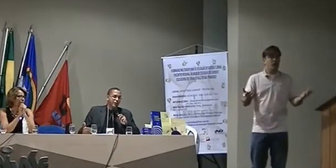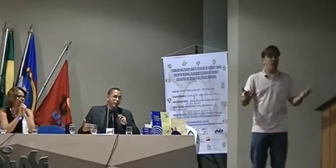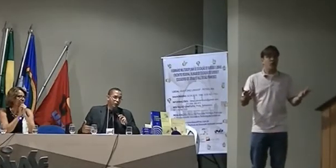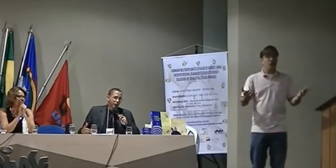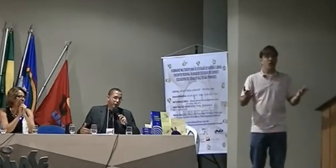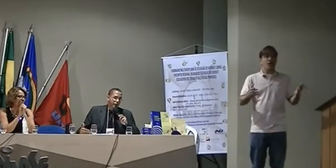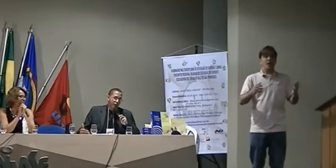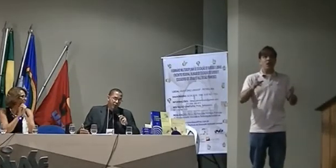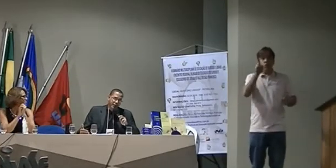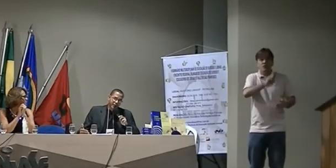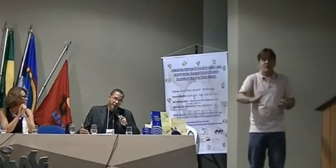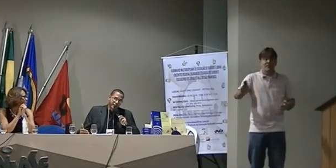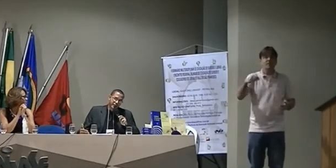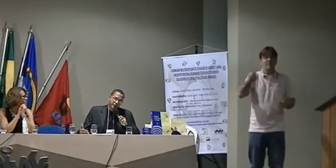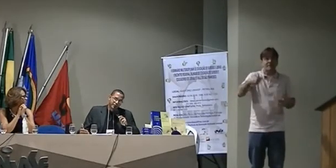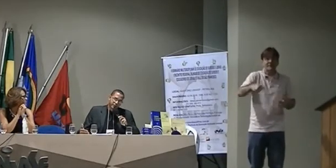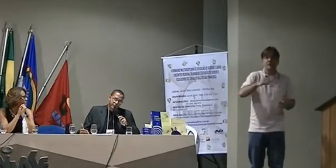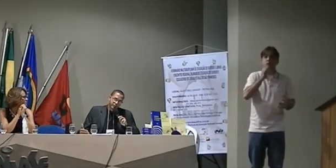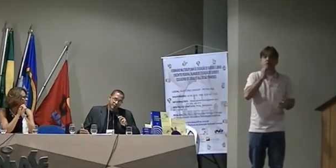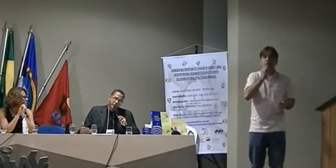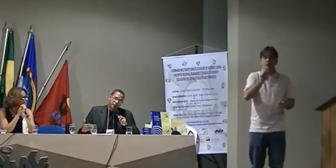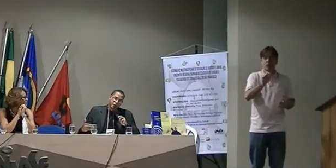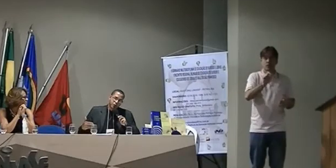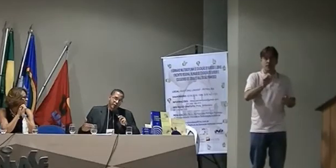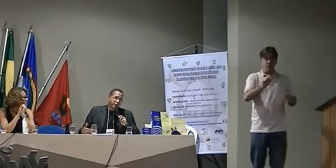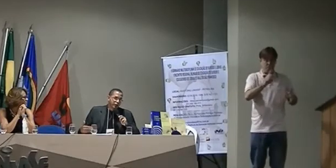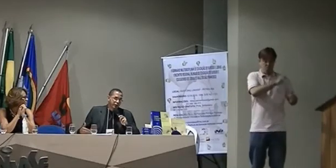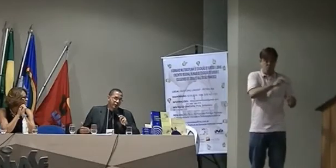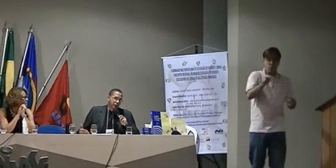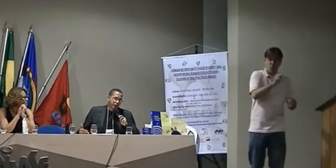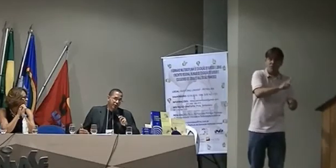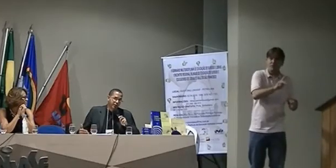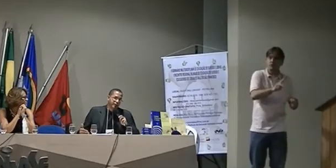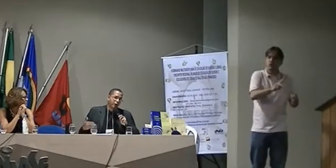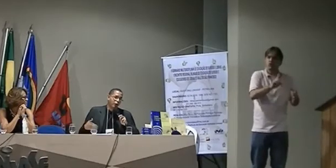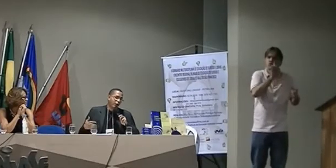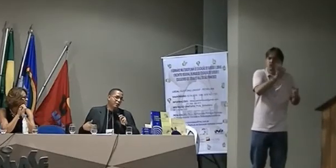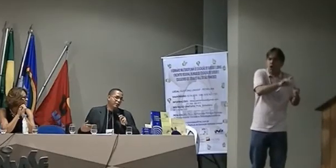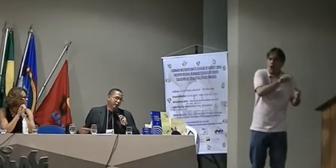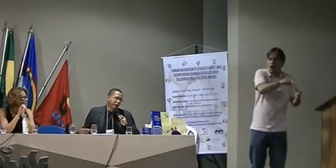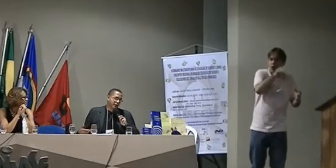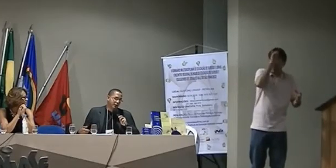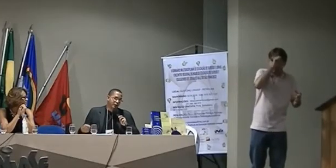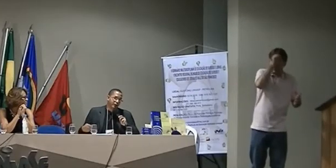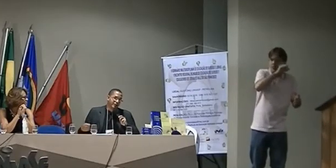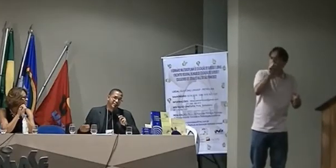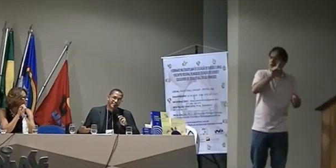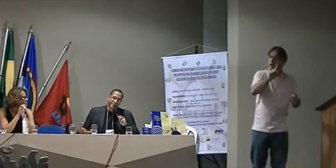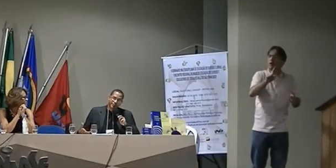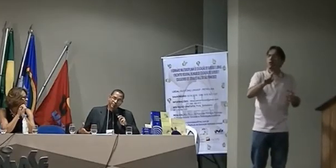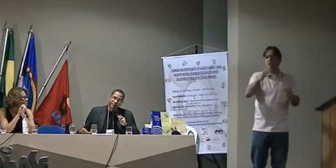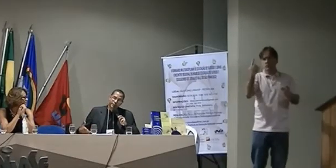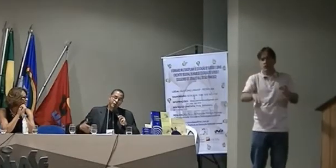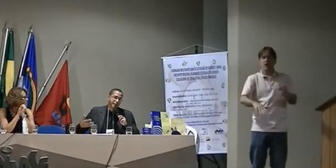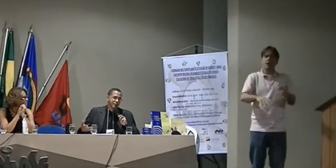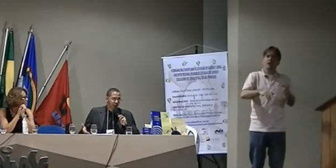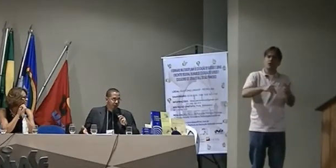no início realmente do processo de inclusão aqui no nosso país houve realmente uma forma com uma forte investimento